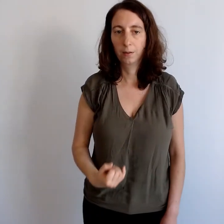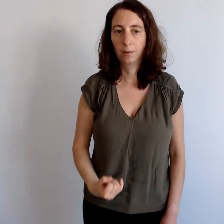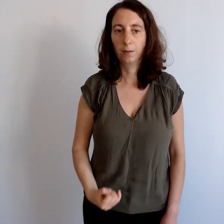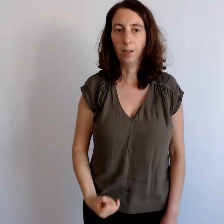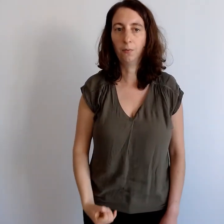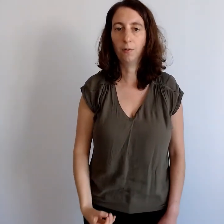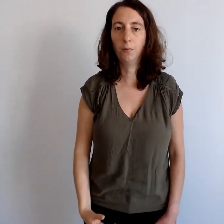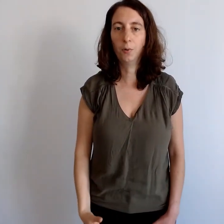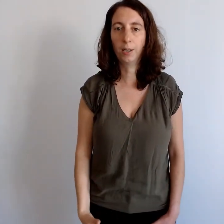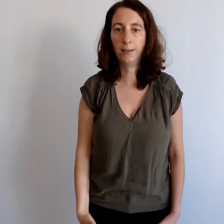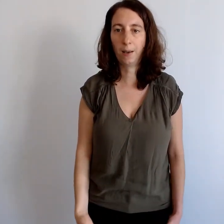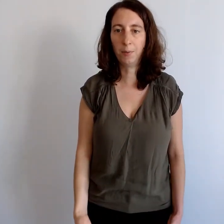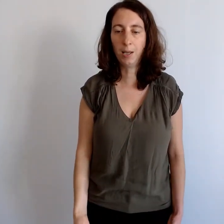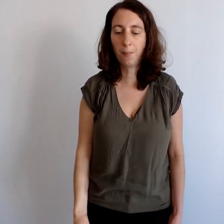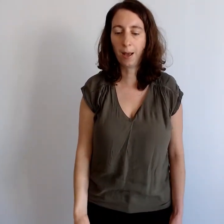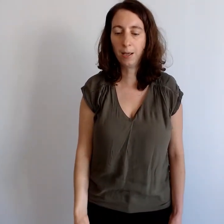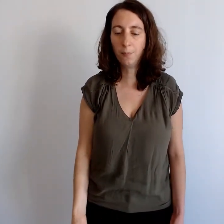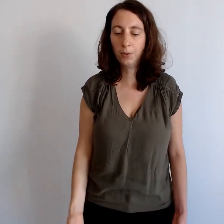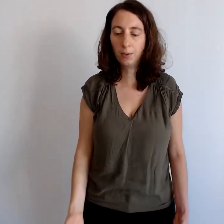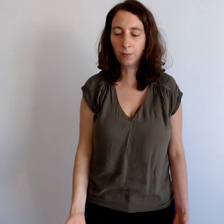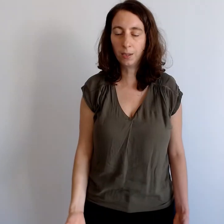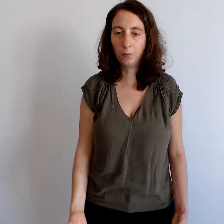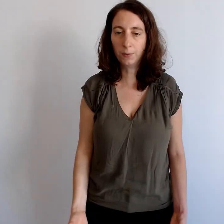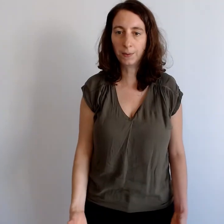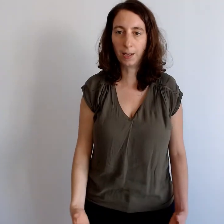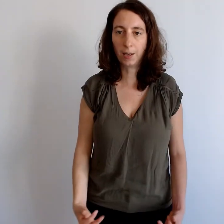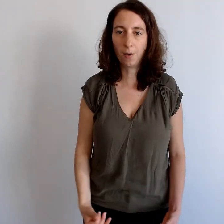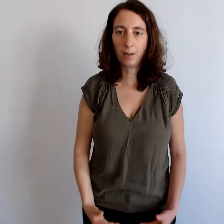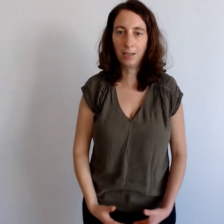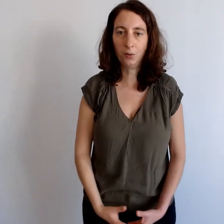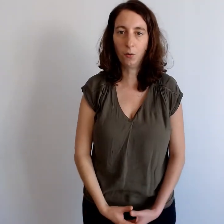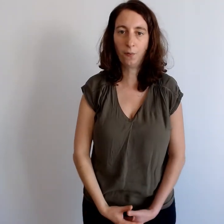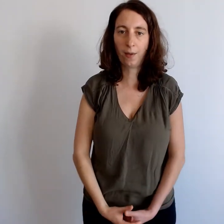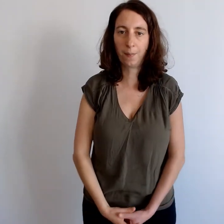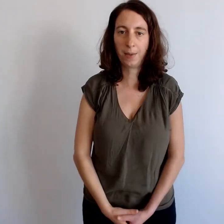Une fois que vous aurez terminé, pareil, petit temps d'écoute intérieure, les yeux fermés